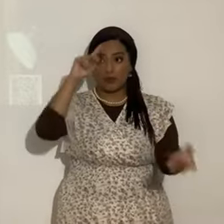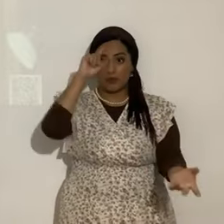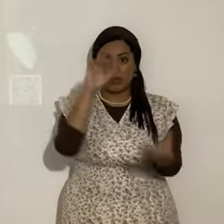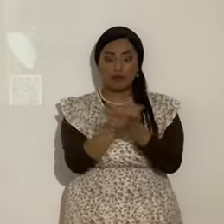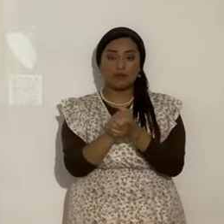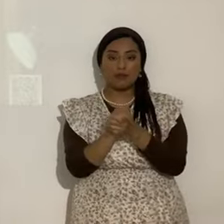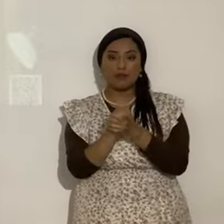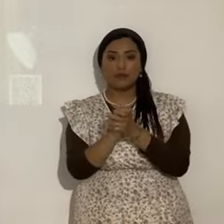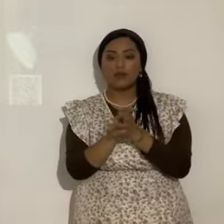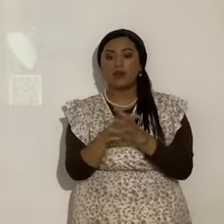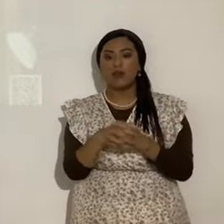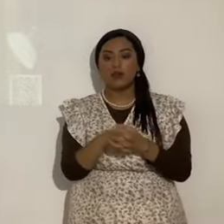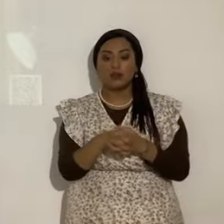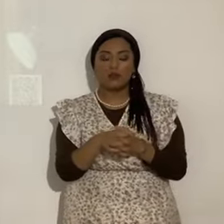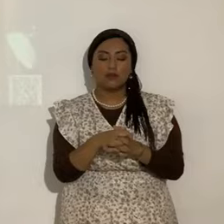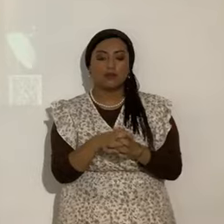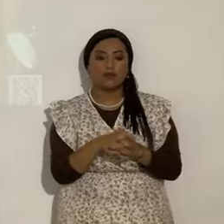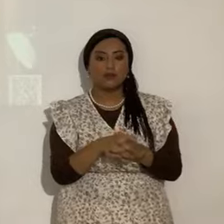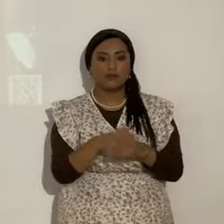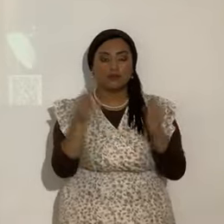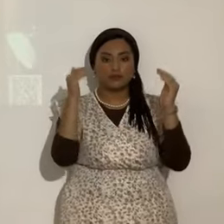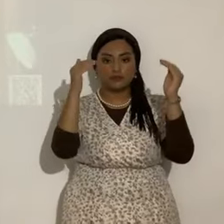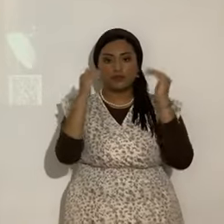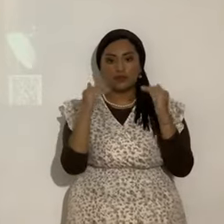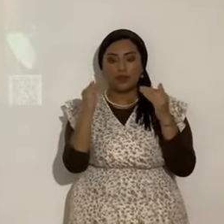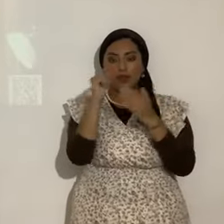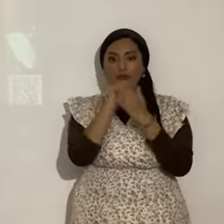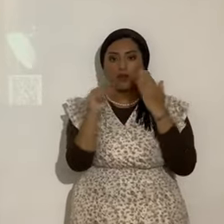Bueno. Ahora vamos a ir al verso 31.